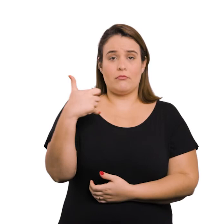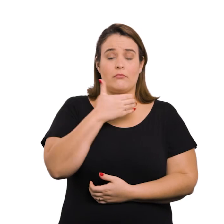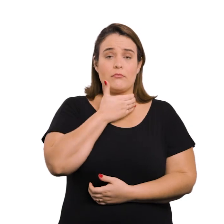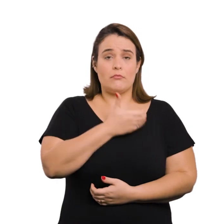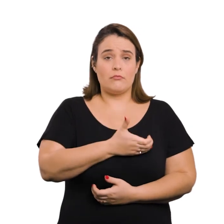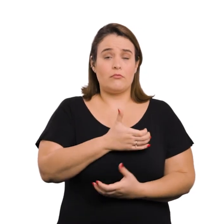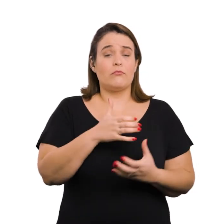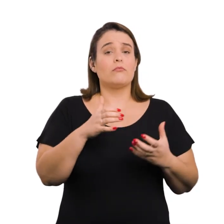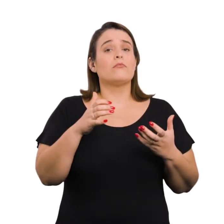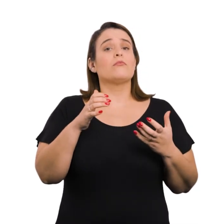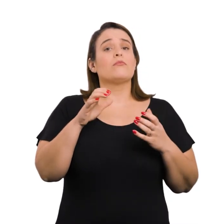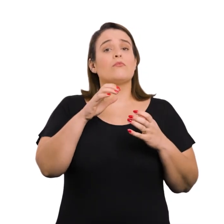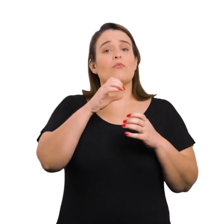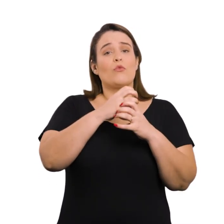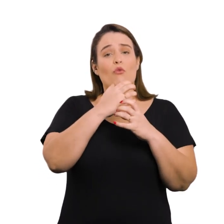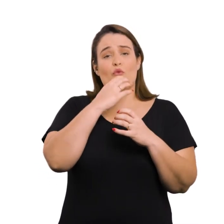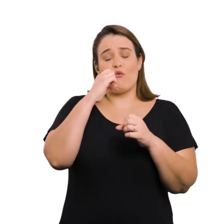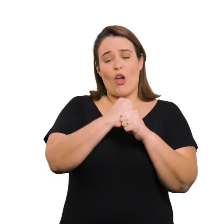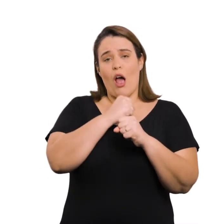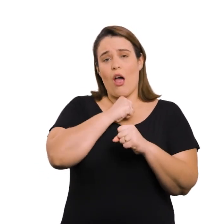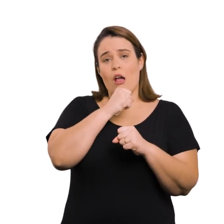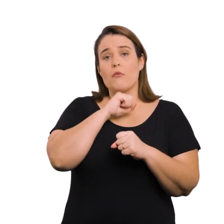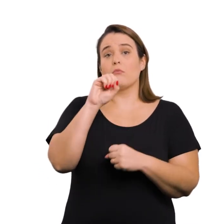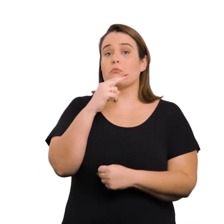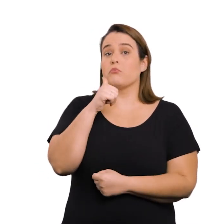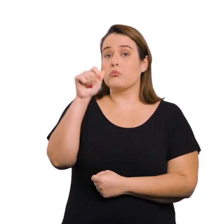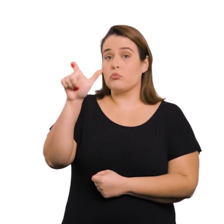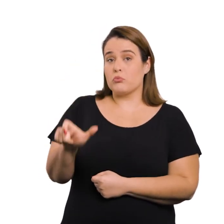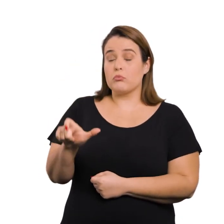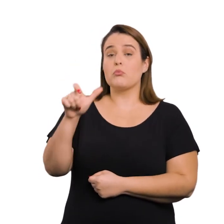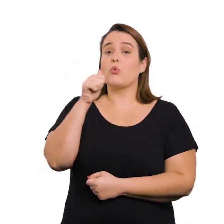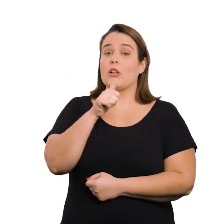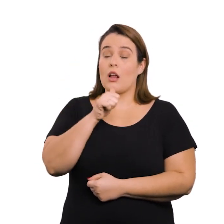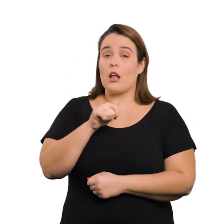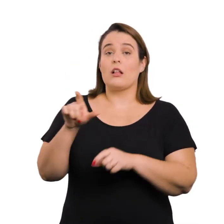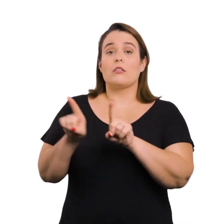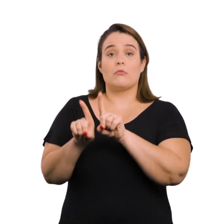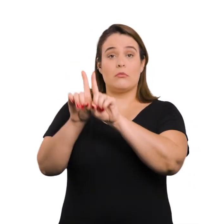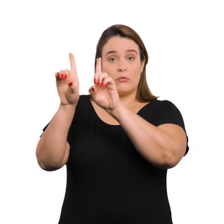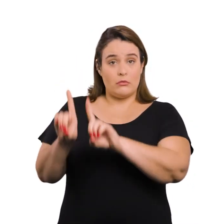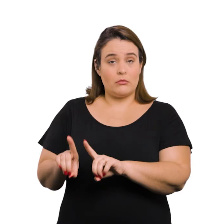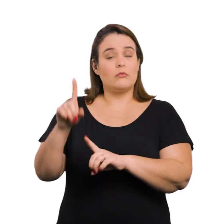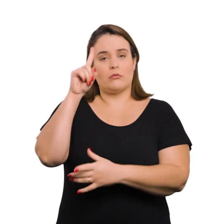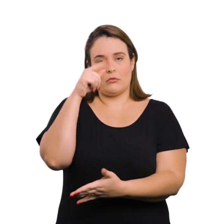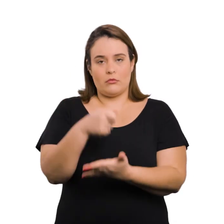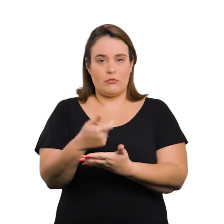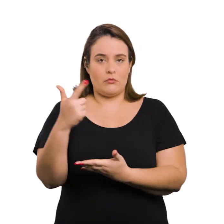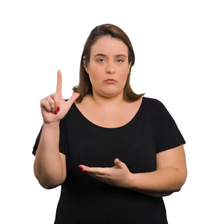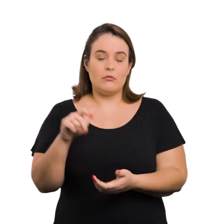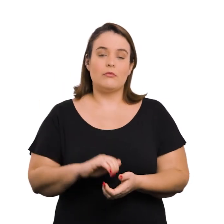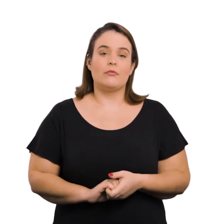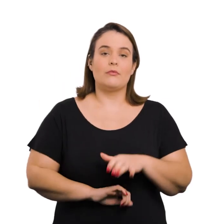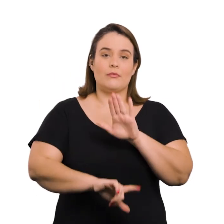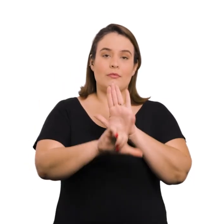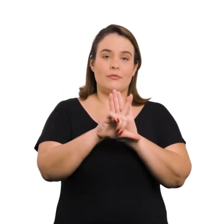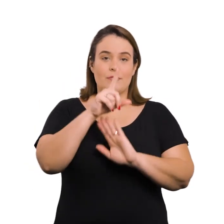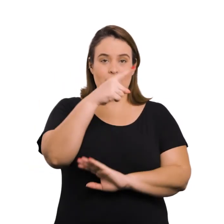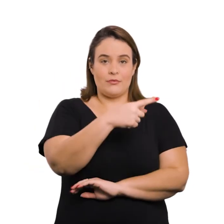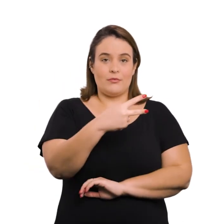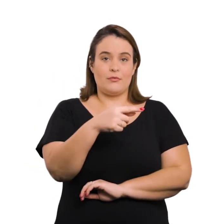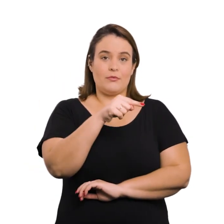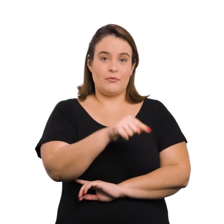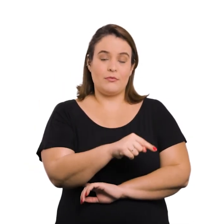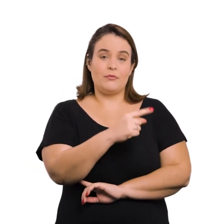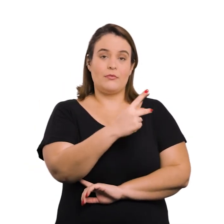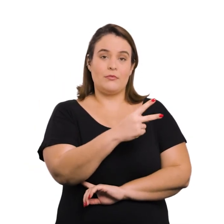ao idoso, à pessoa portadora de necessidades especiais, à mulher, e determina outras providências. Lei